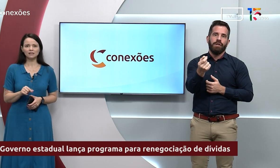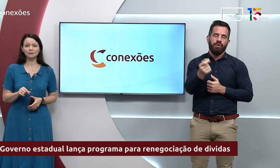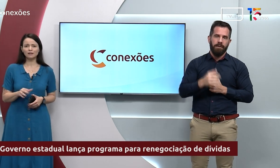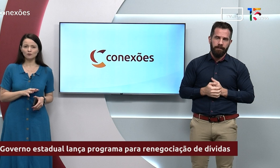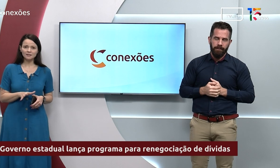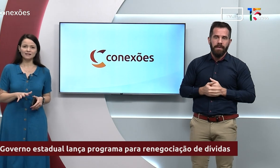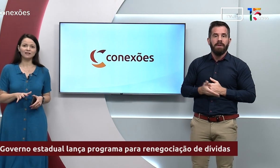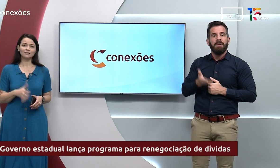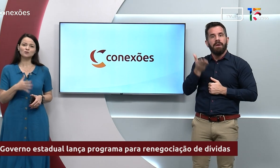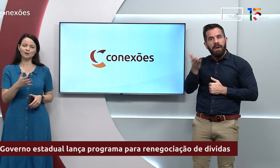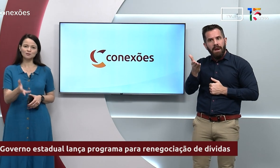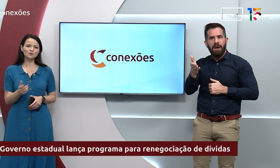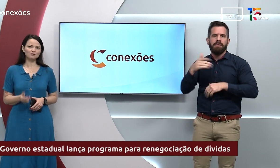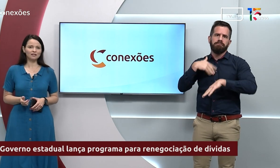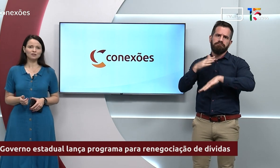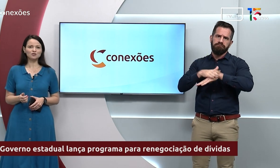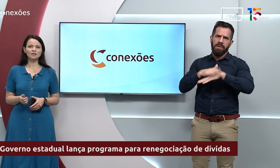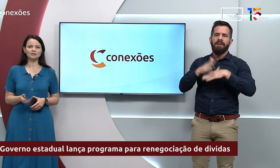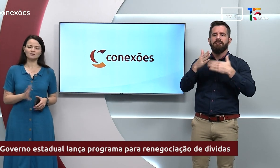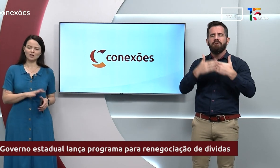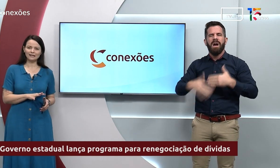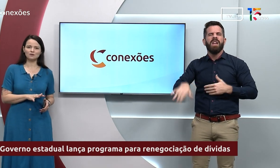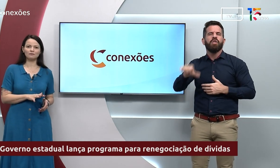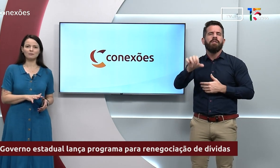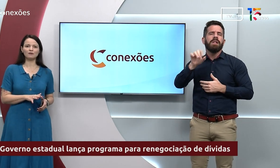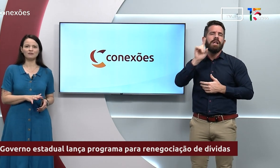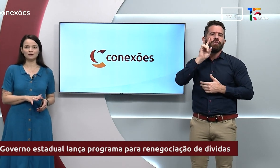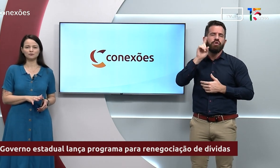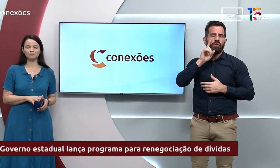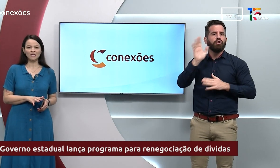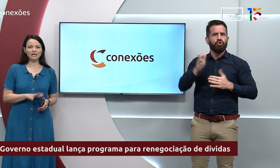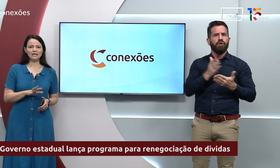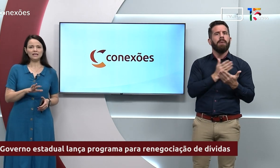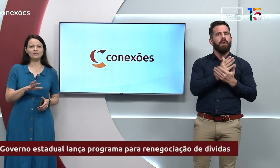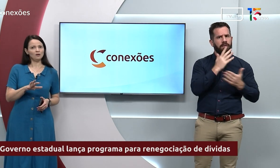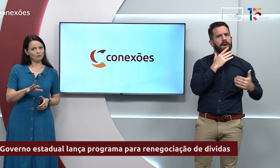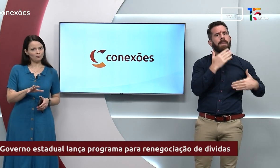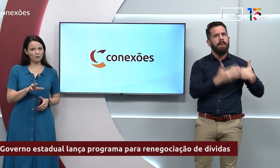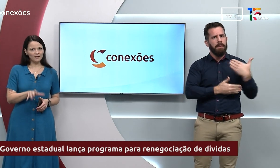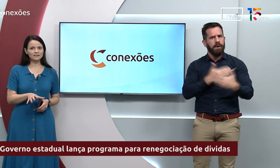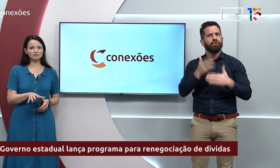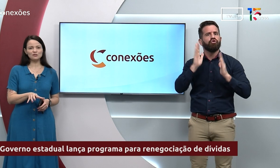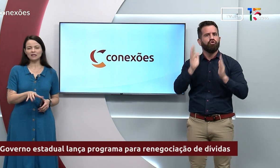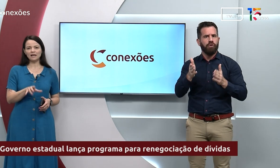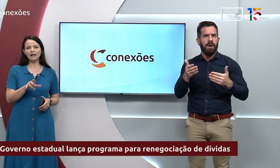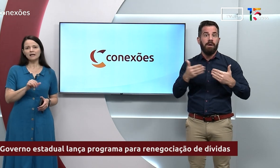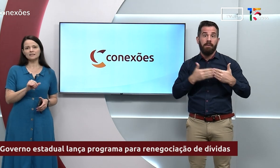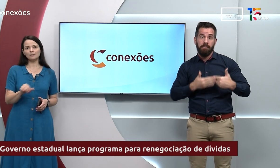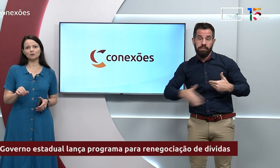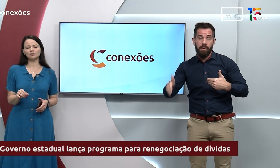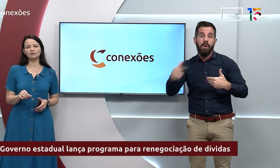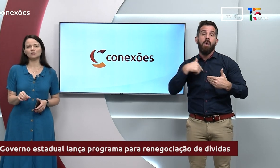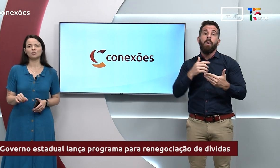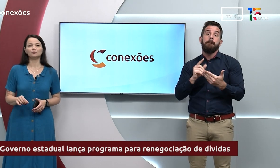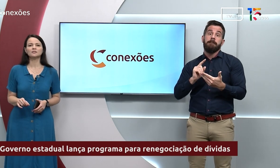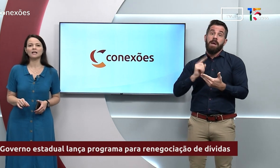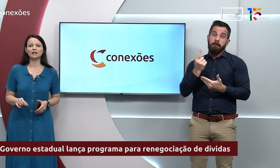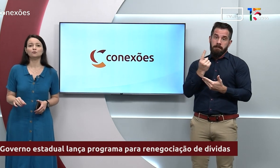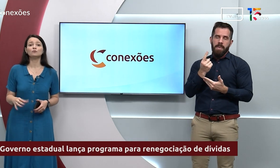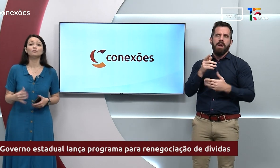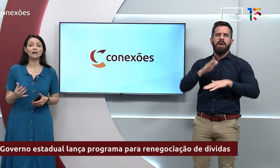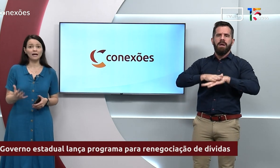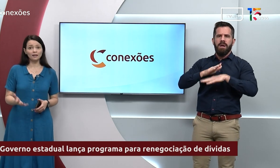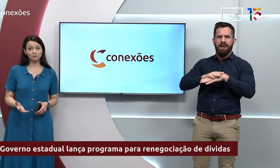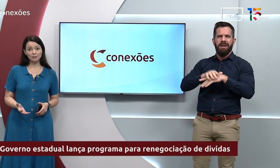E esse programa deve começar a valer nos próximos 90 dias, já que ele já foi aprovado. Ele começa a funcionar assim que a Procuradoria-Geral do